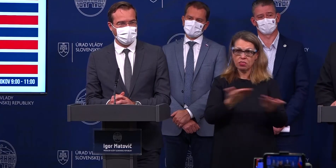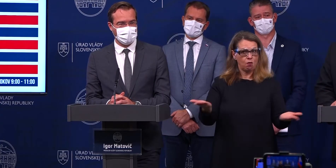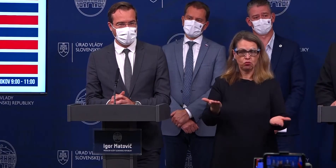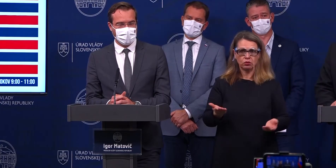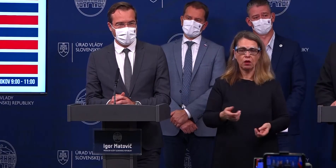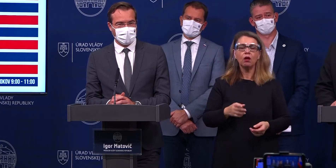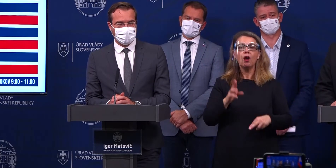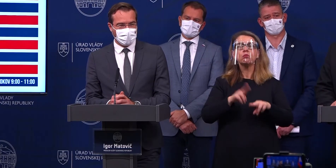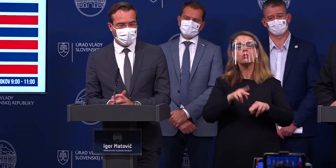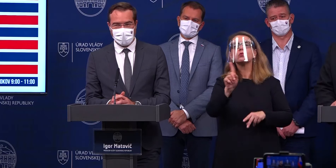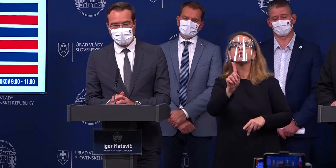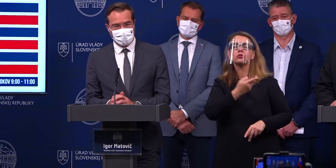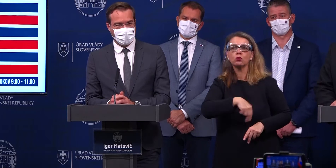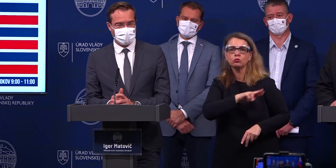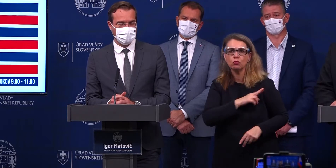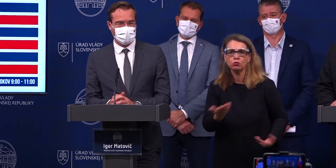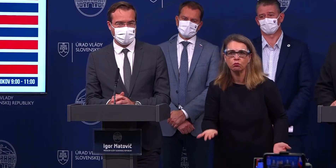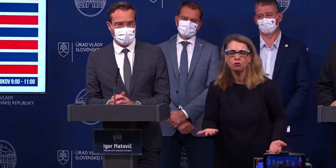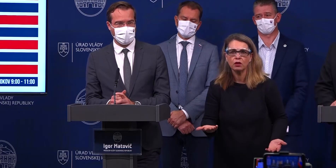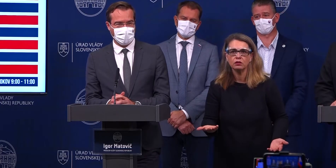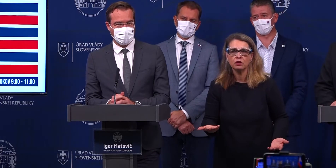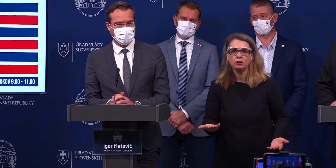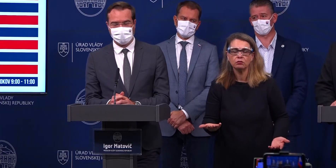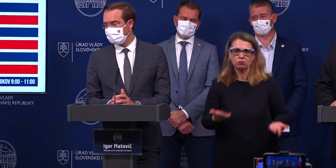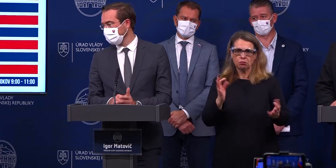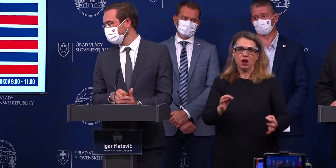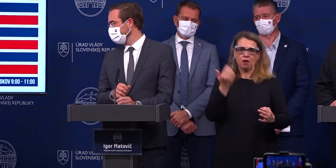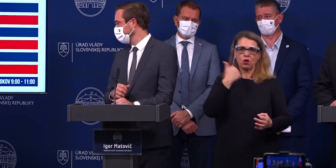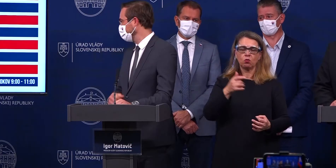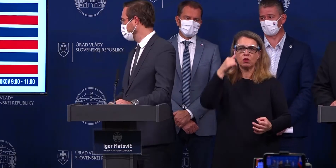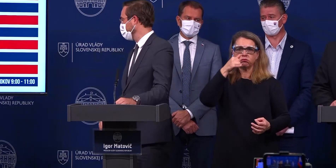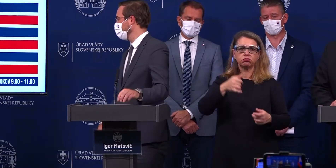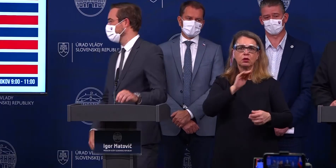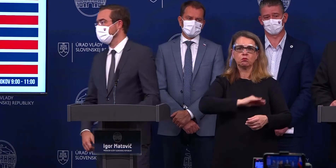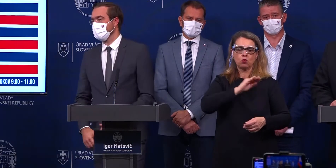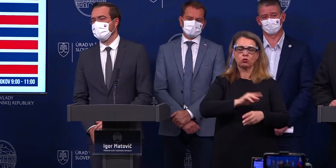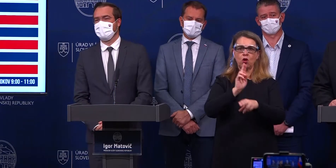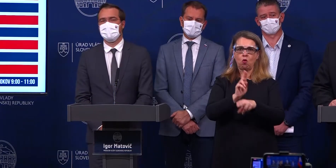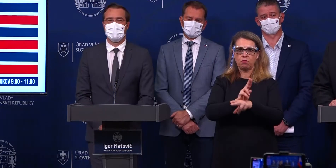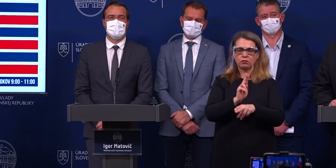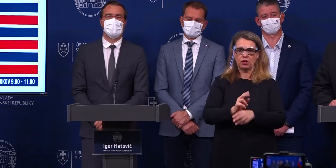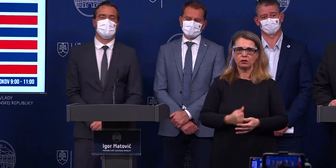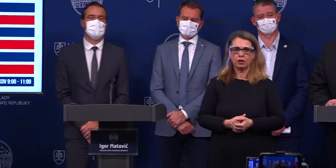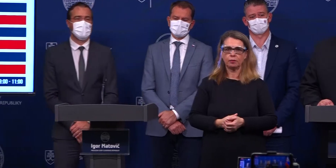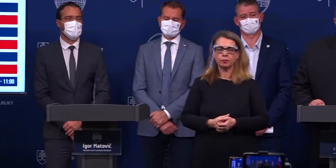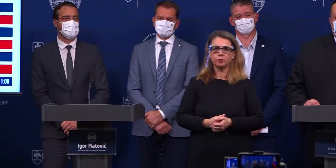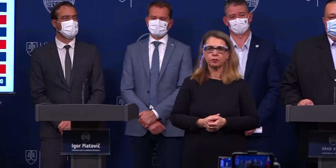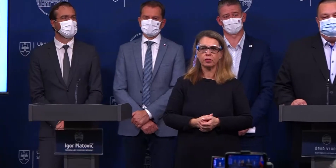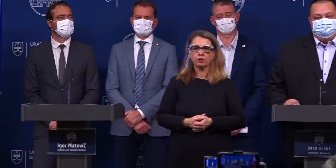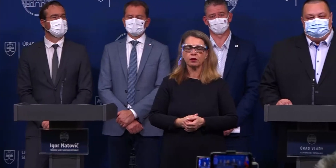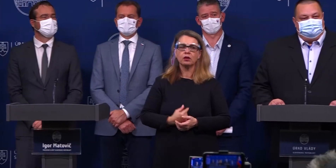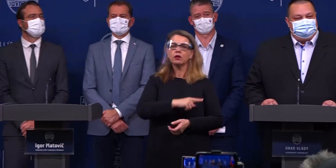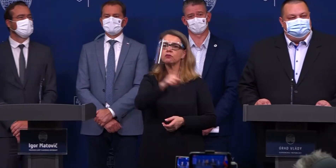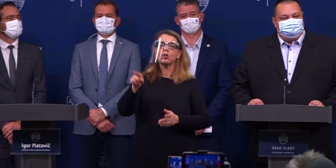starostlivosť. No tí práve, ktorí teraz roznašajú to ochorenie. Vážení dámy, vážení páni, treba si uvedomiť, že